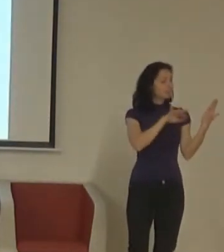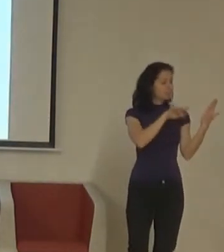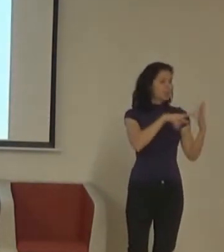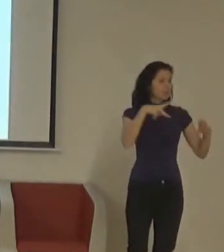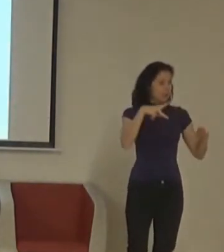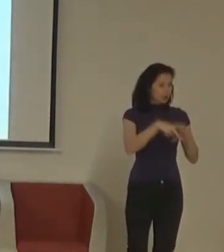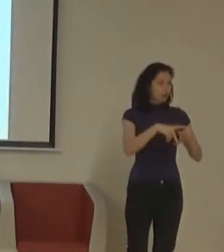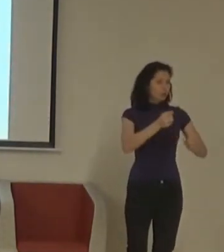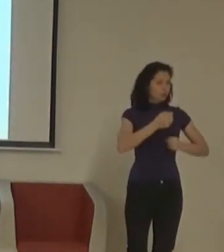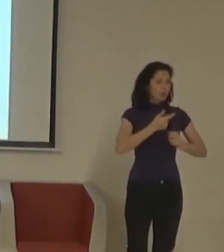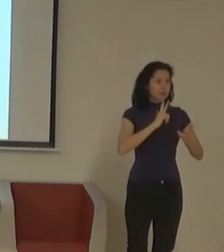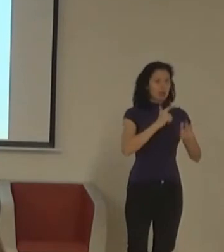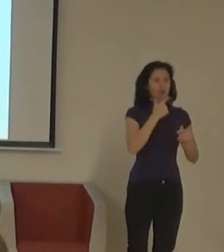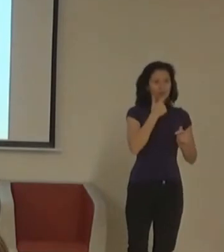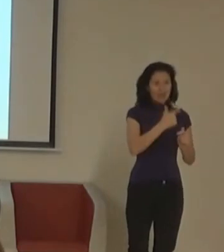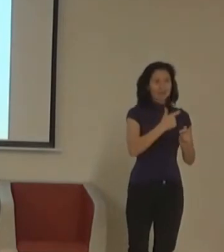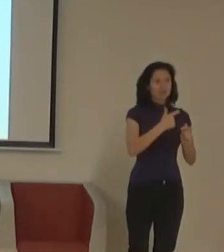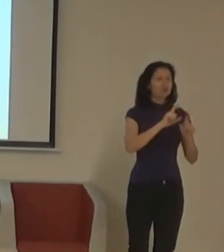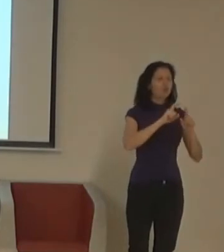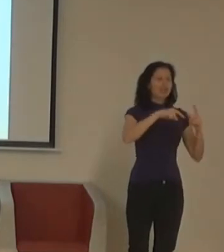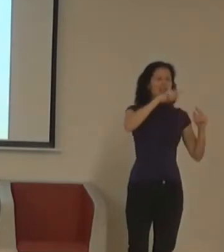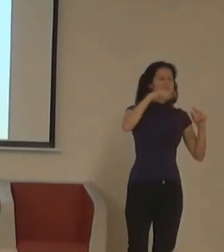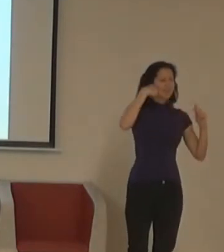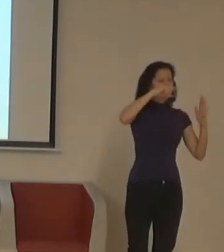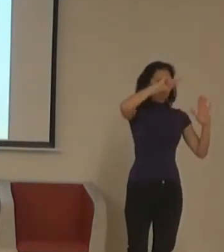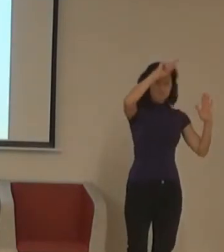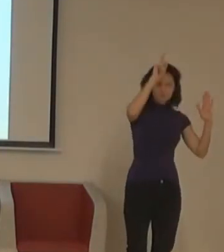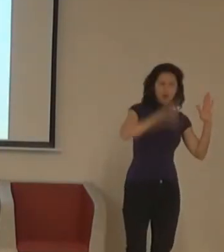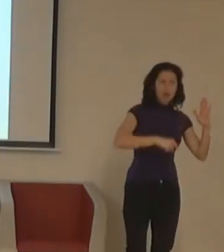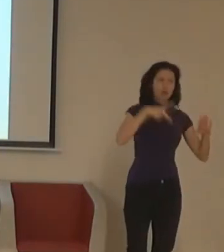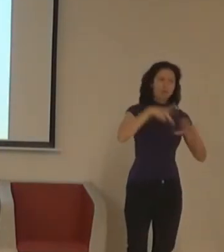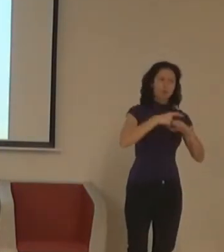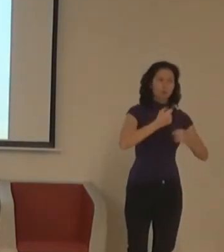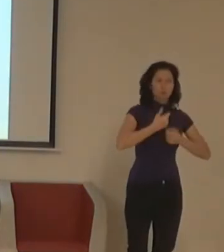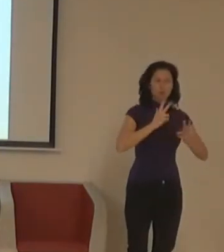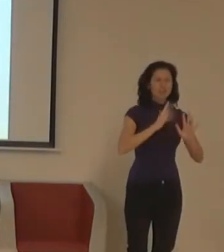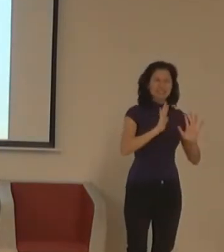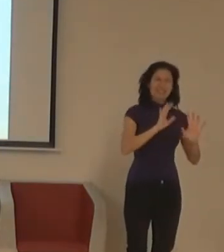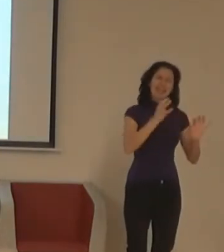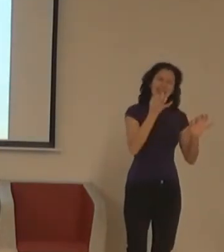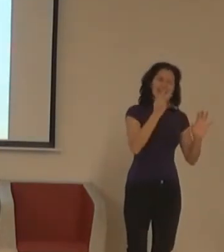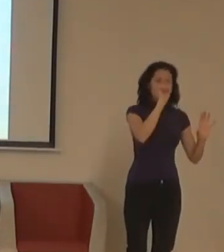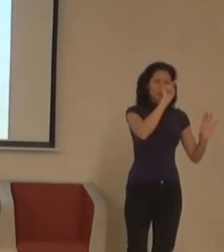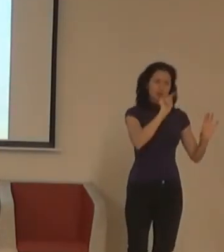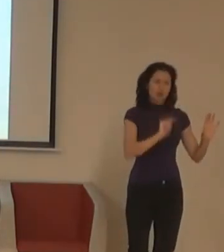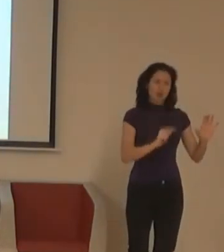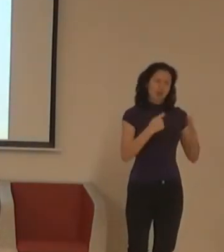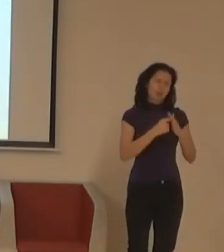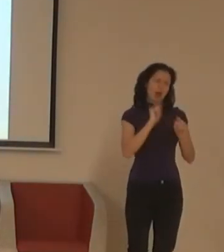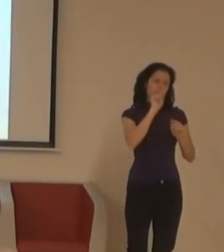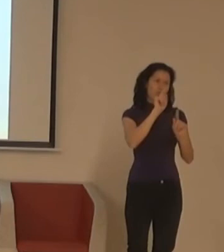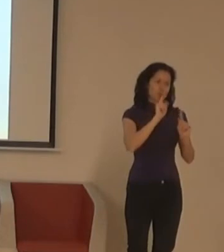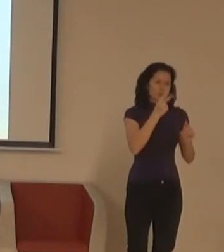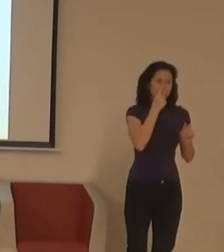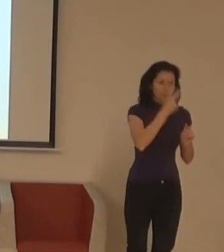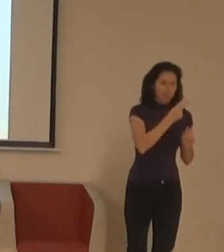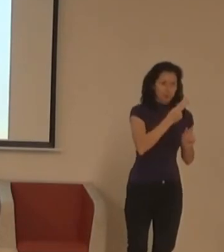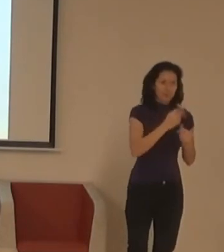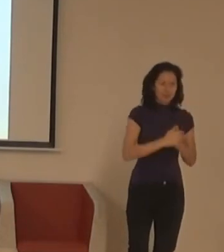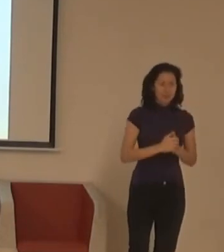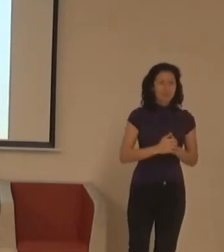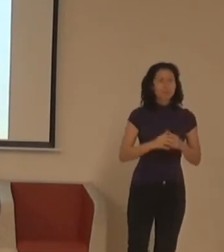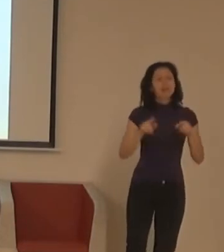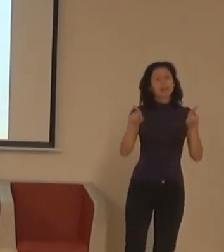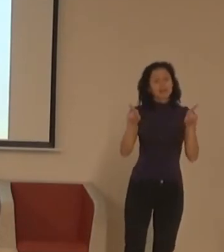A to důležité, festivalový tým se začal učit znakový jazyk. Někdo nemá ambici toho, no,